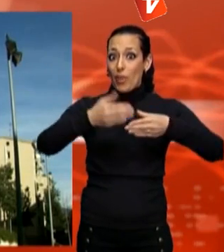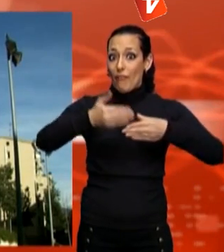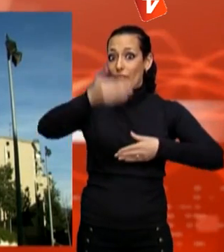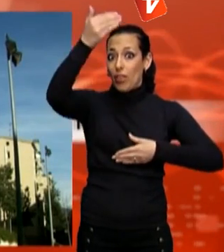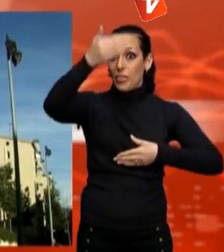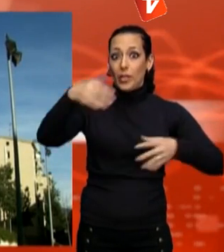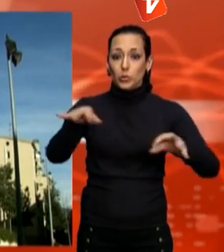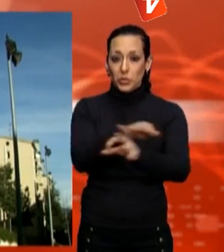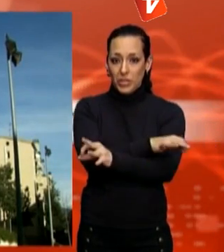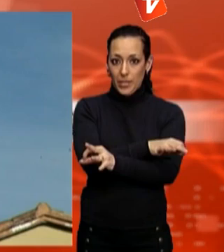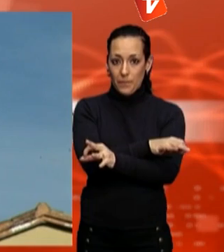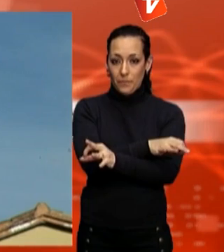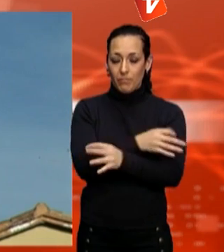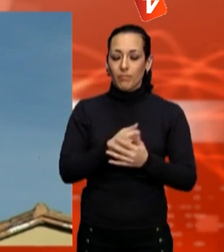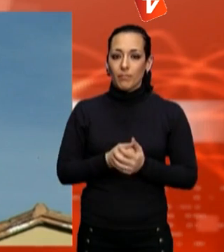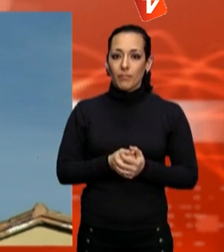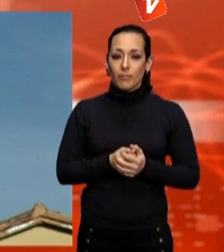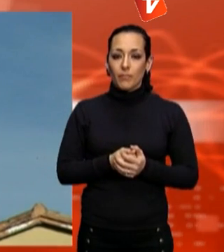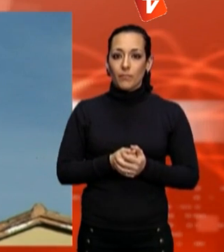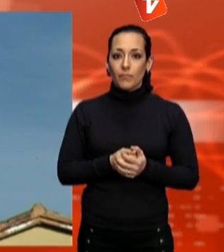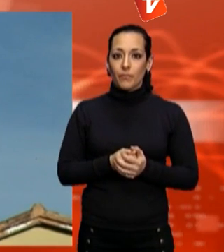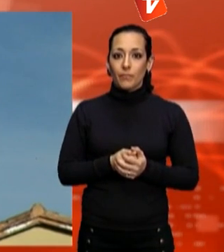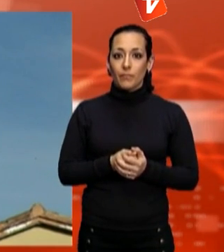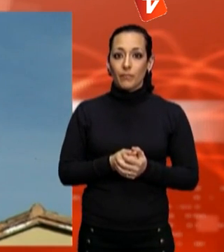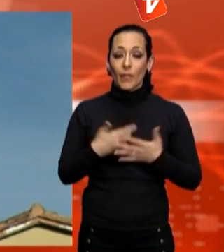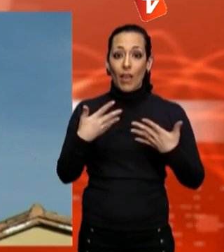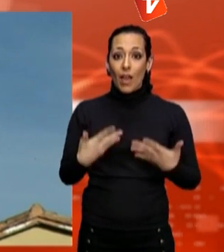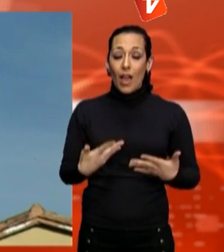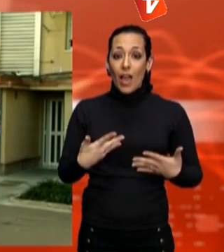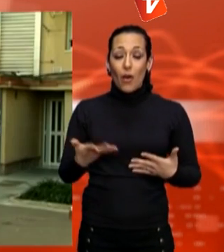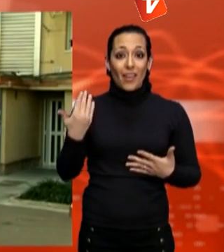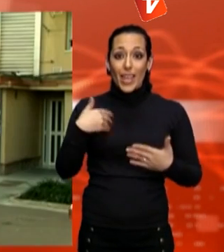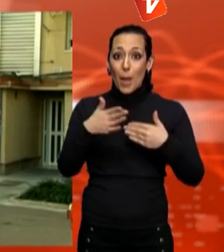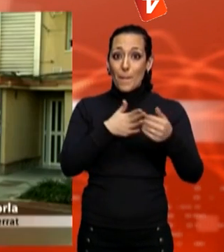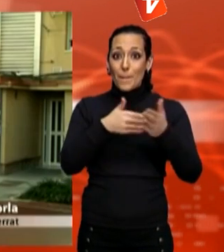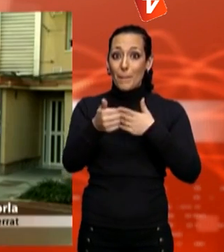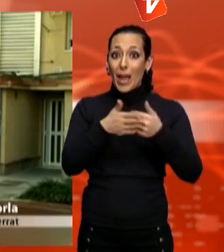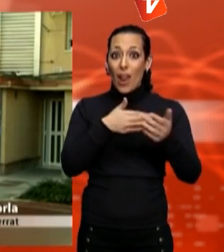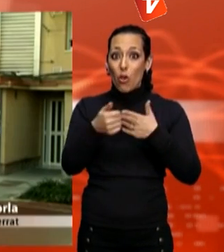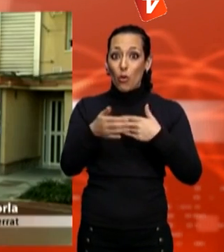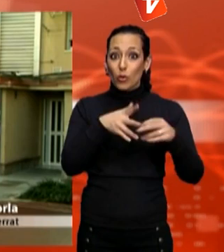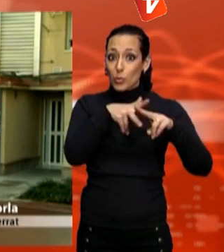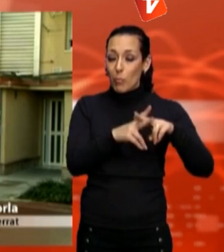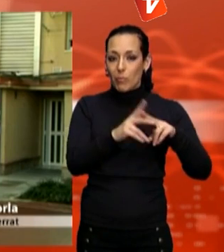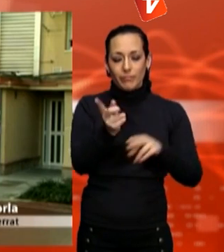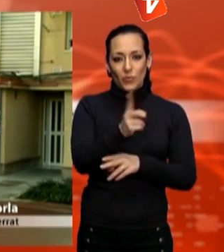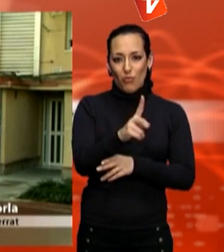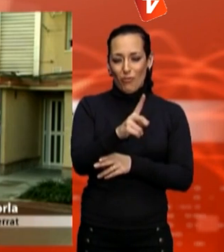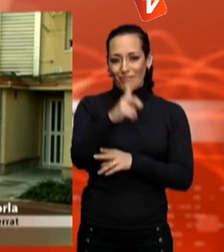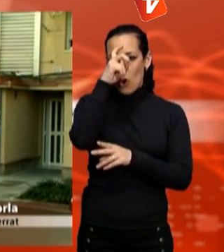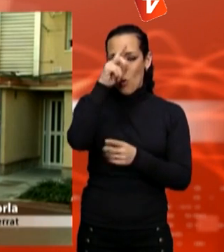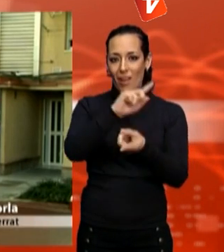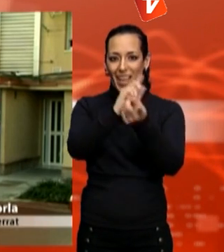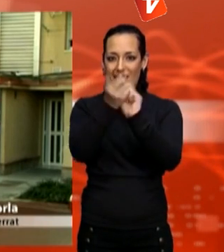'aquests habitatges estan al corrent dels rebuts. Ja no estan en manos de los bancos, sinó que lo tienen a nombre de empresas, que les gestionan el tema,